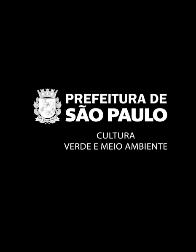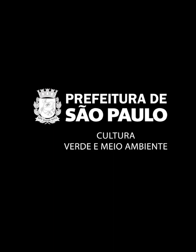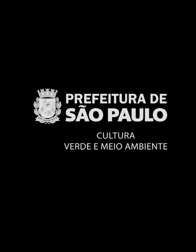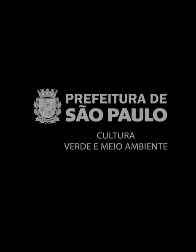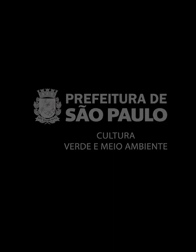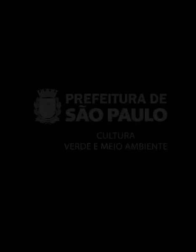vamos lá!